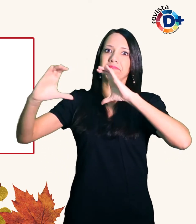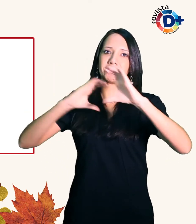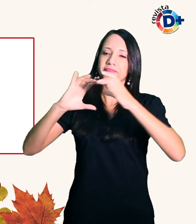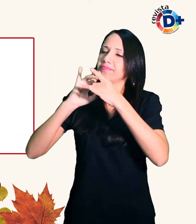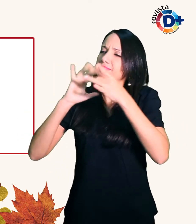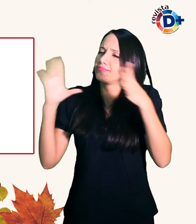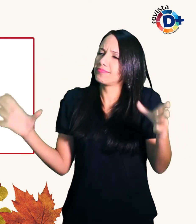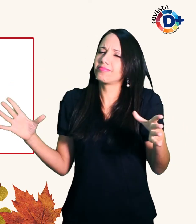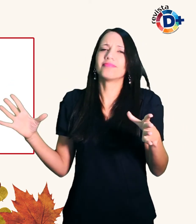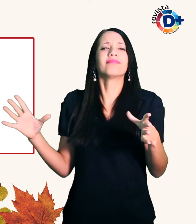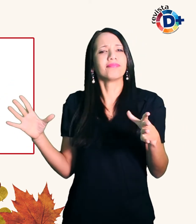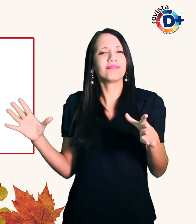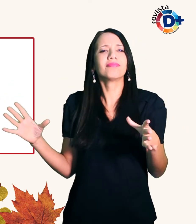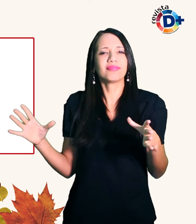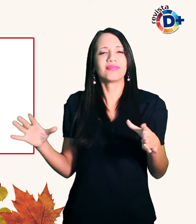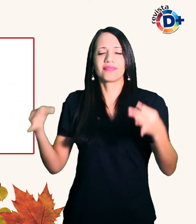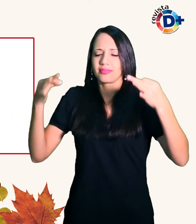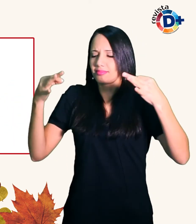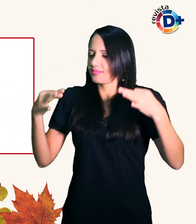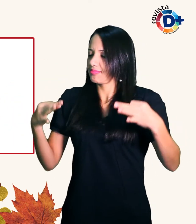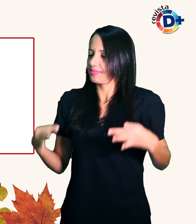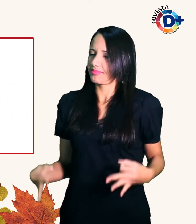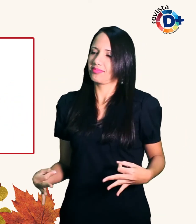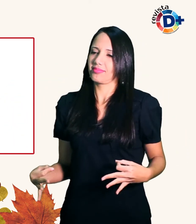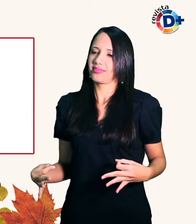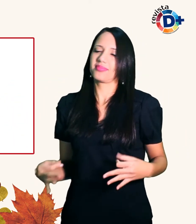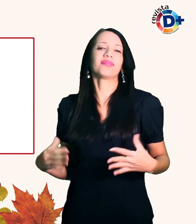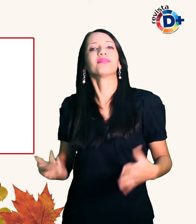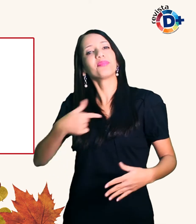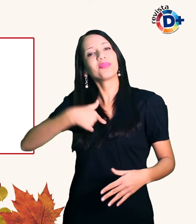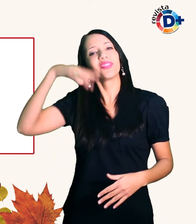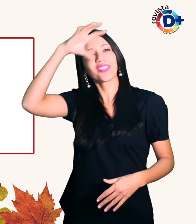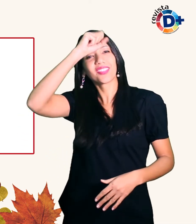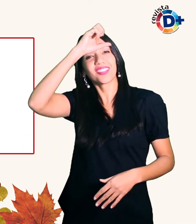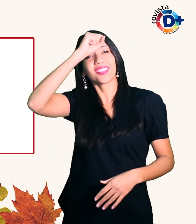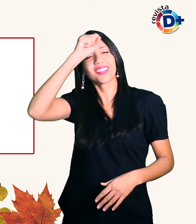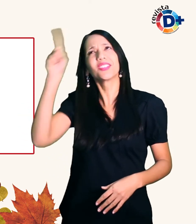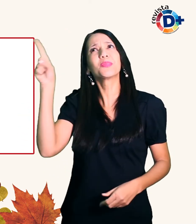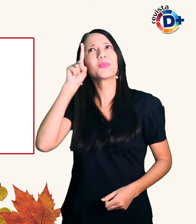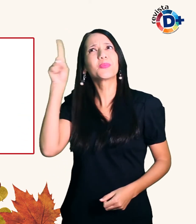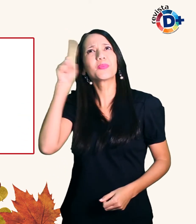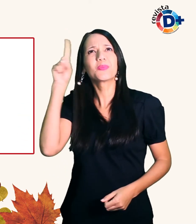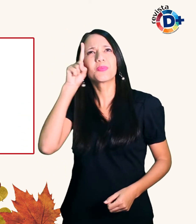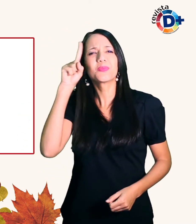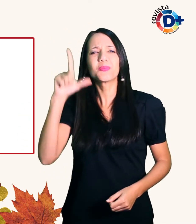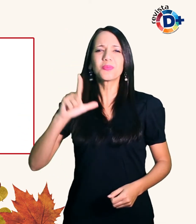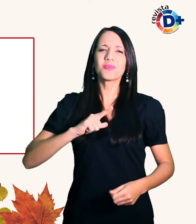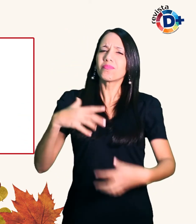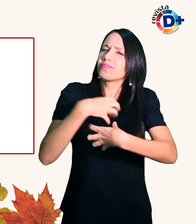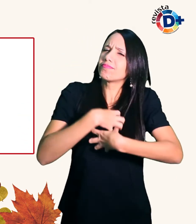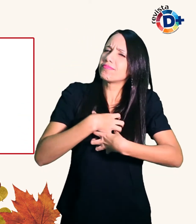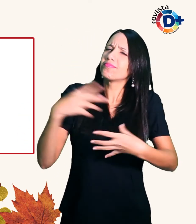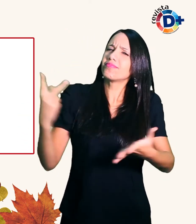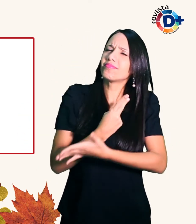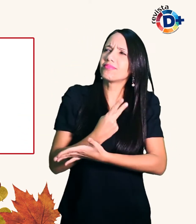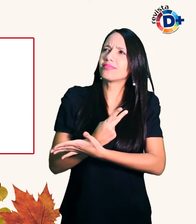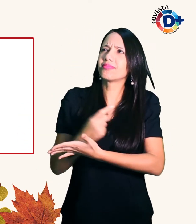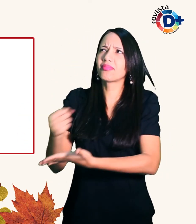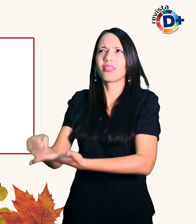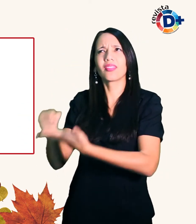e honestidade Eu aprendo todo dia Se tem uma atitude errada ela me corrige Diz que